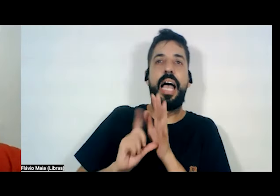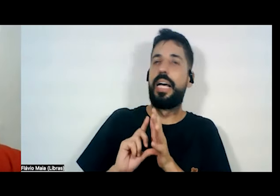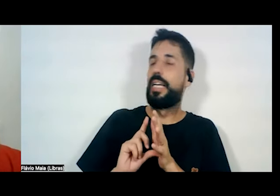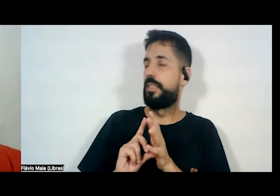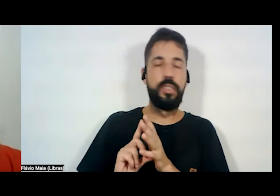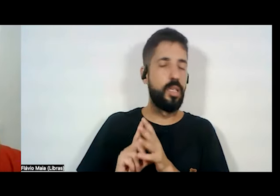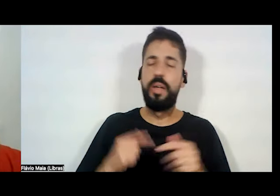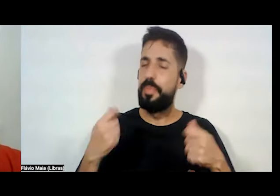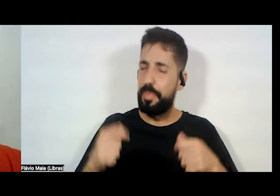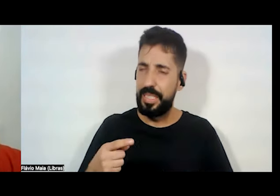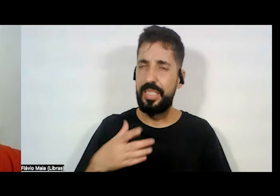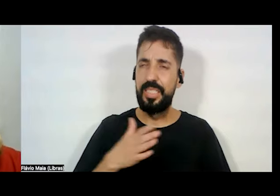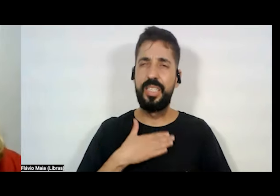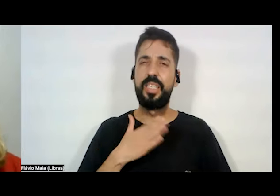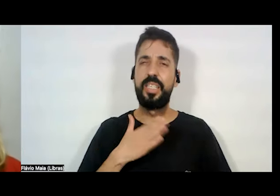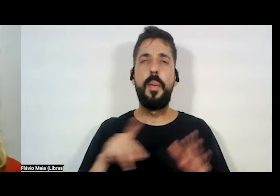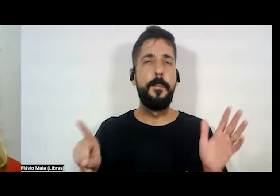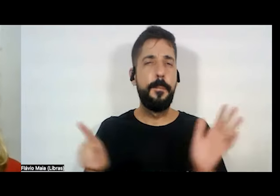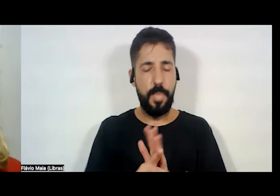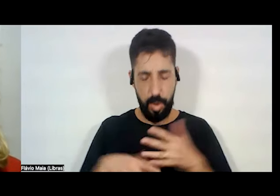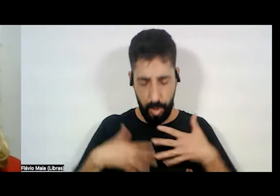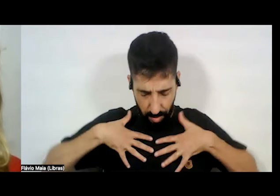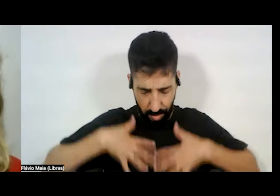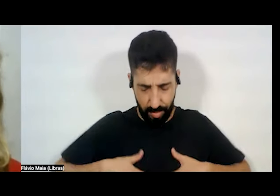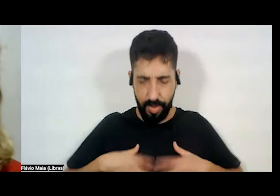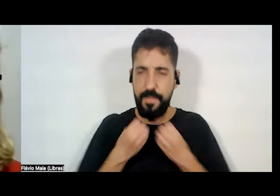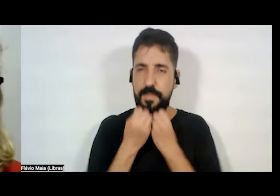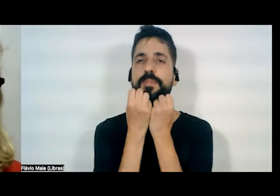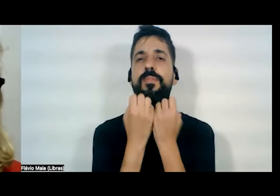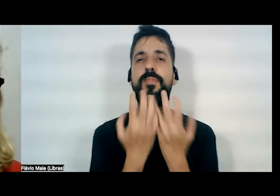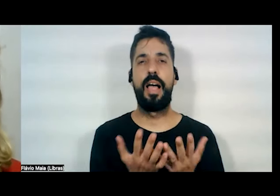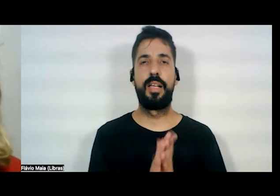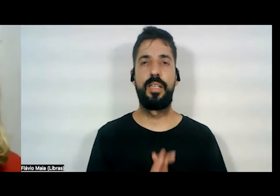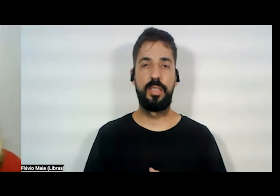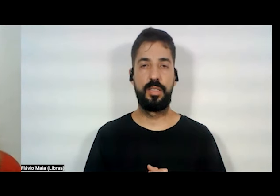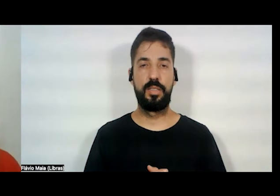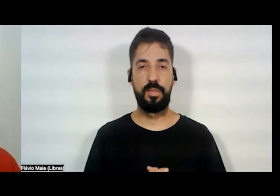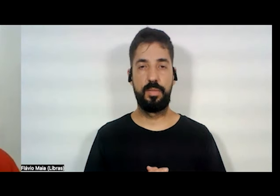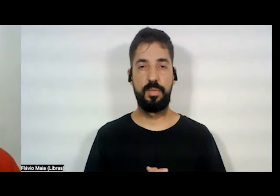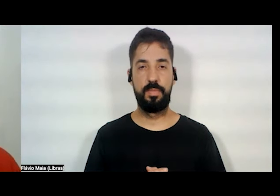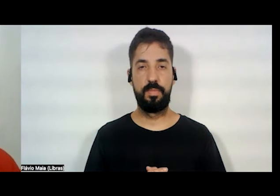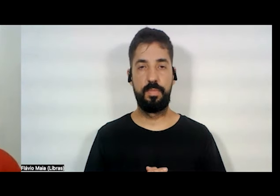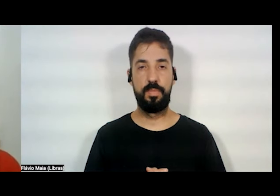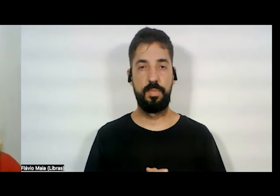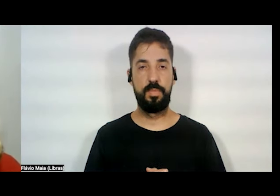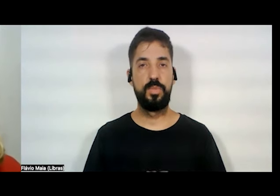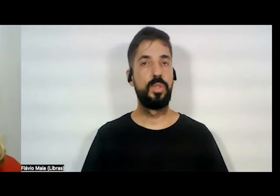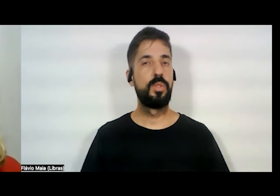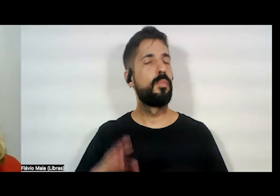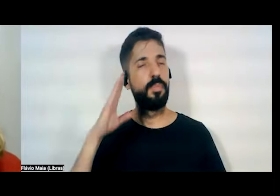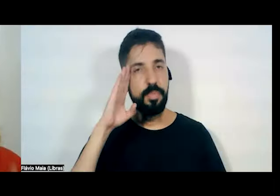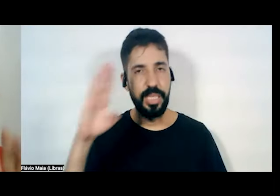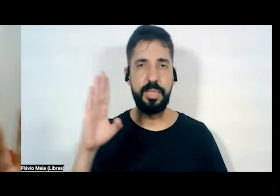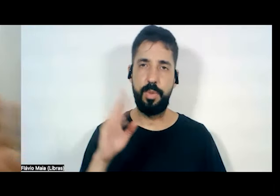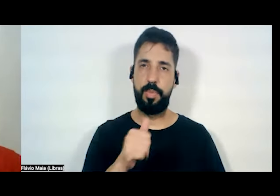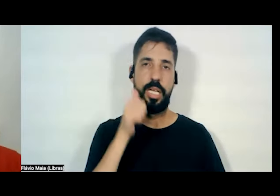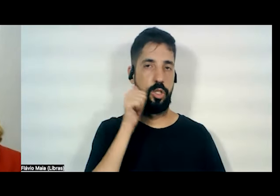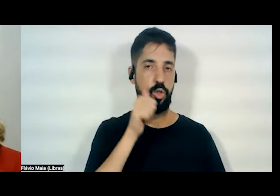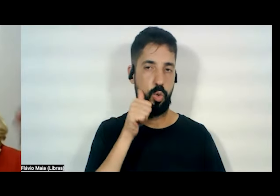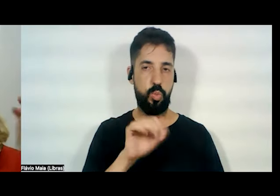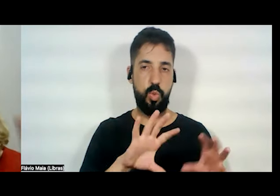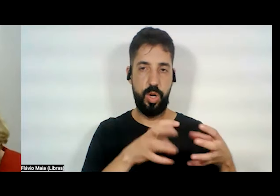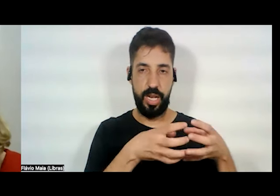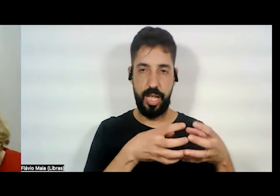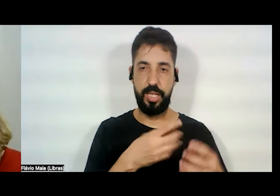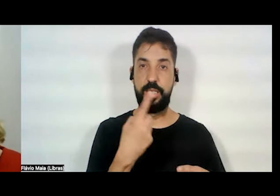vocês mesmos e falem como vocês são. sobretudo com as mulheres. Porque eu falei para